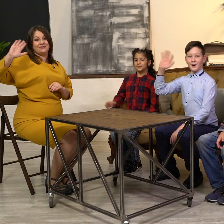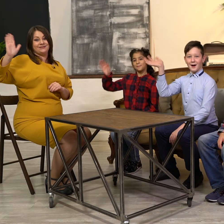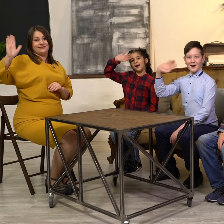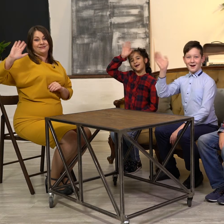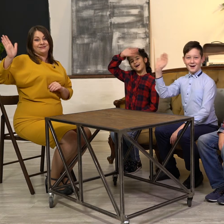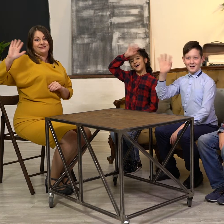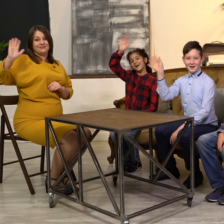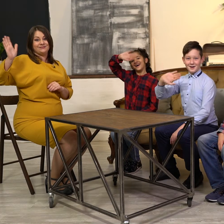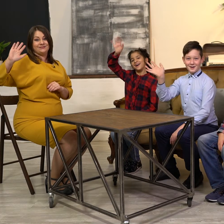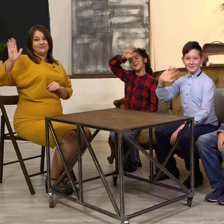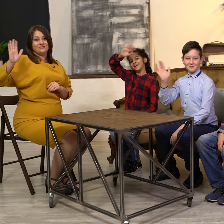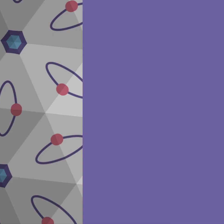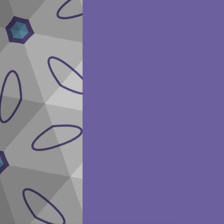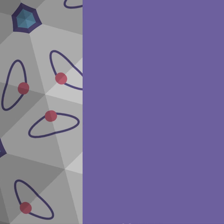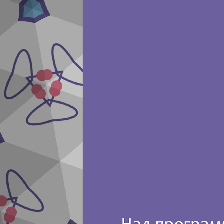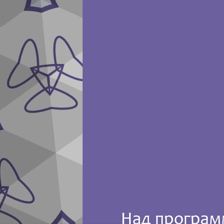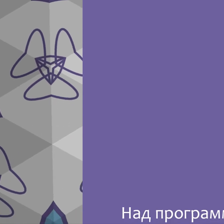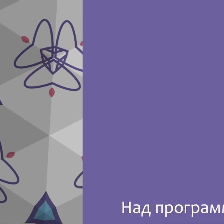Пока. Пока. Пока. Пока.